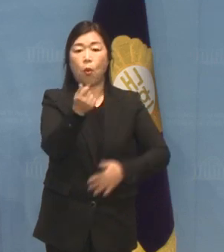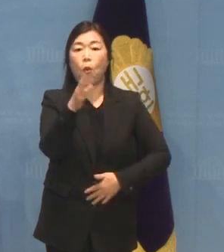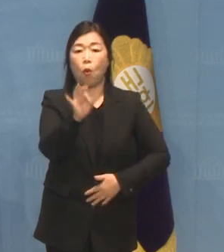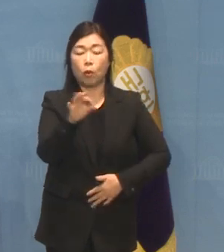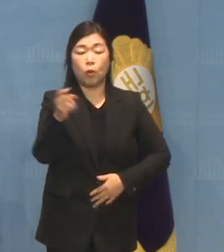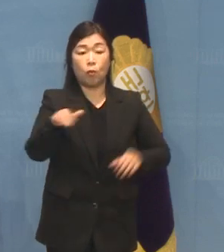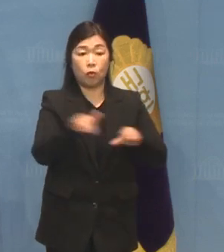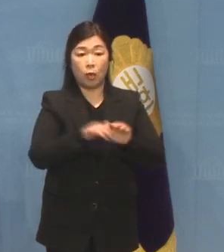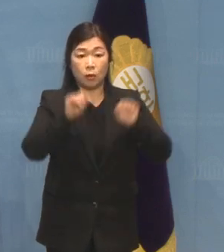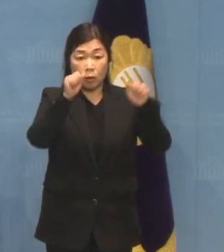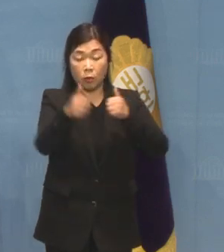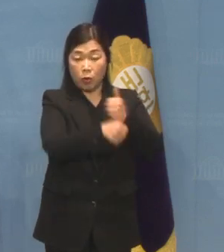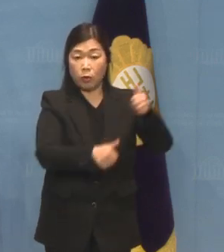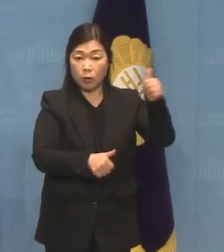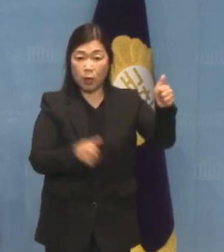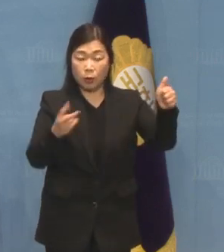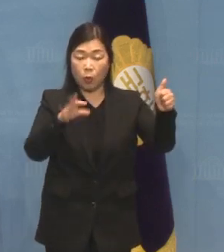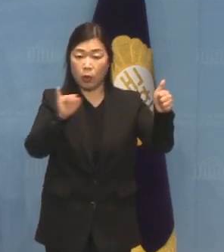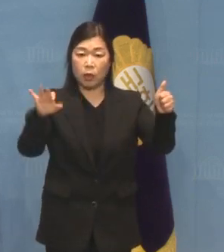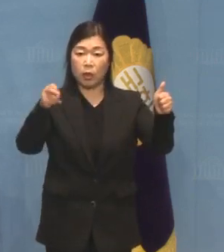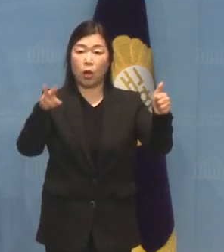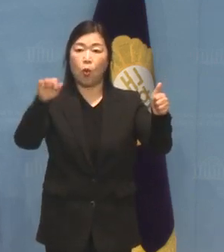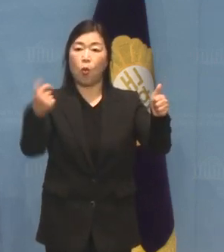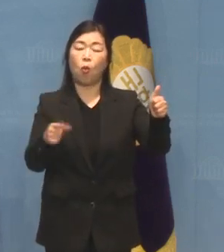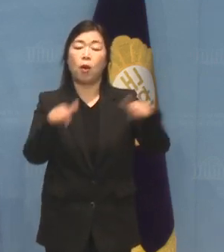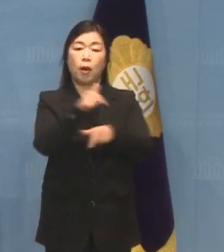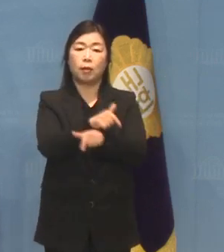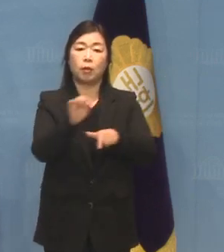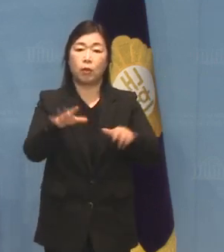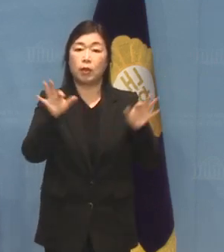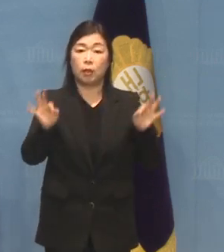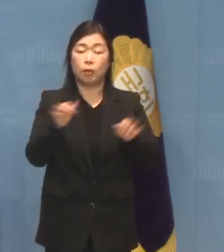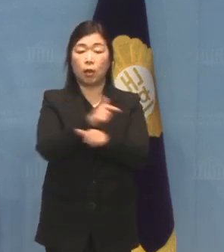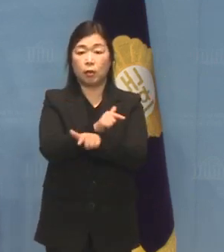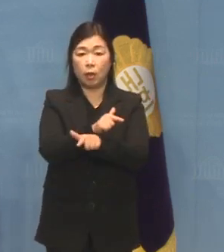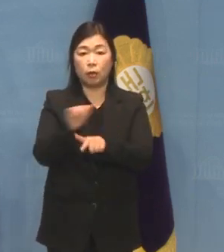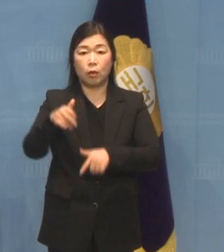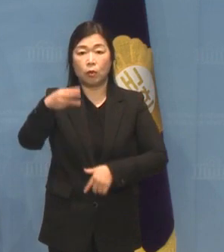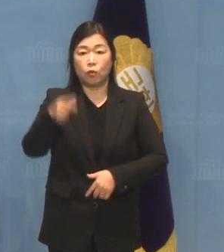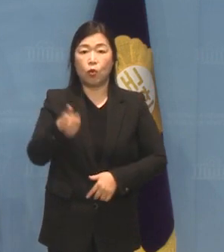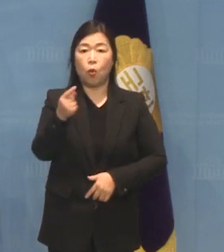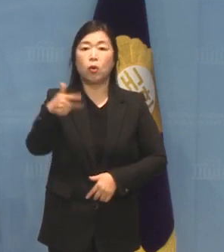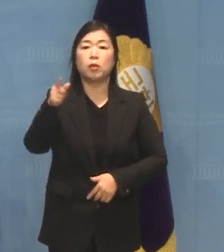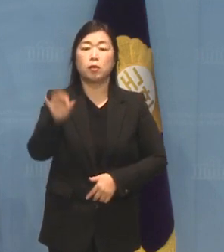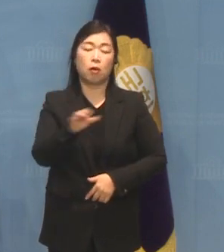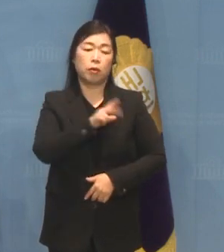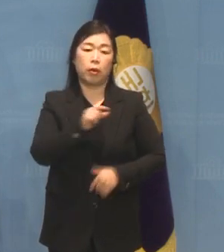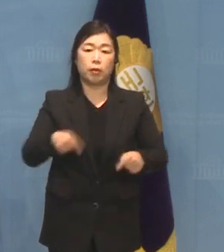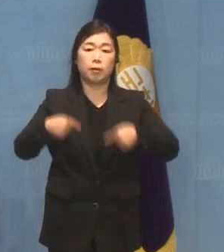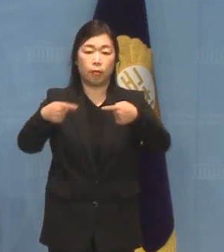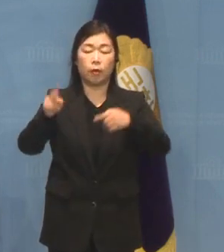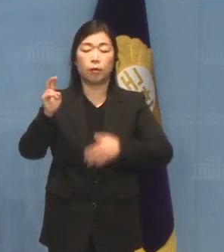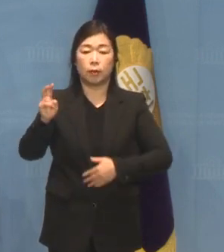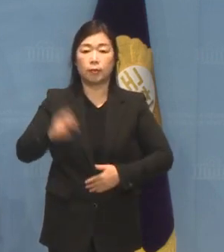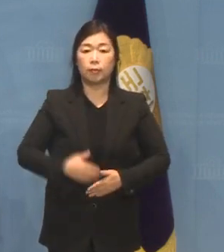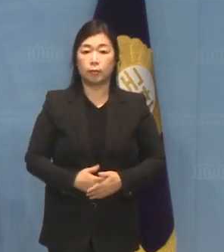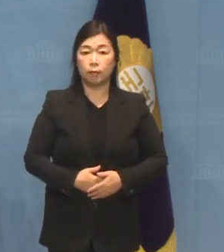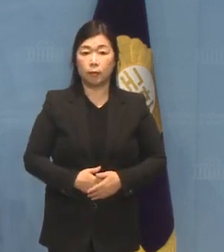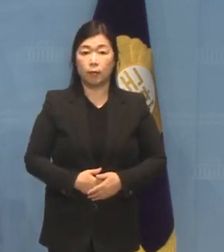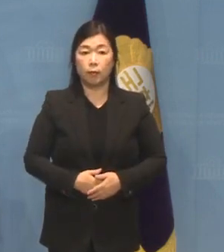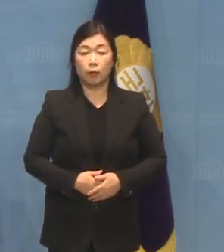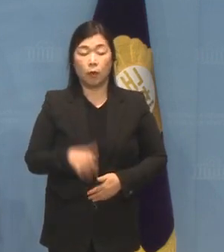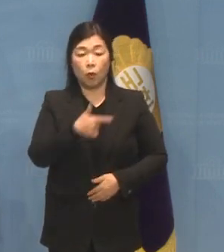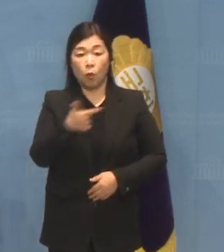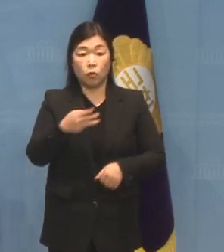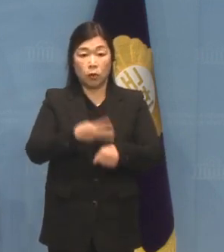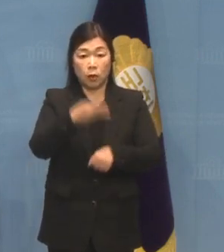문체위원장과 이용호 간사, 김윤덕 간사, 유호정 의원이 참석할 예정입니다 또한